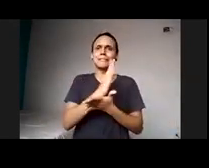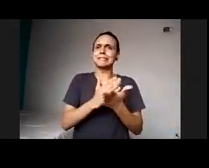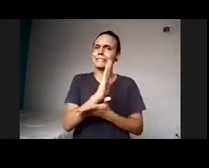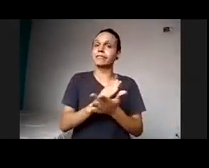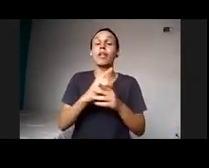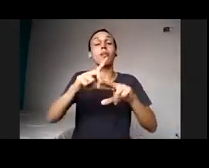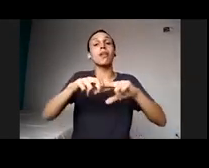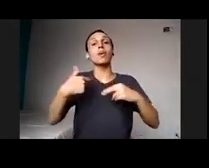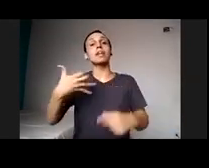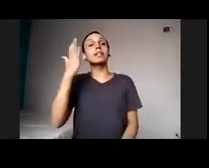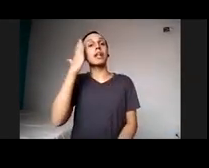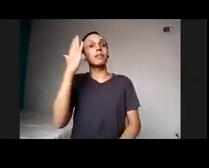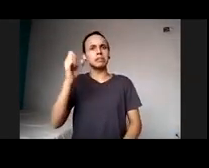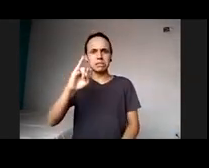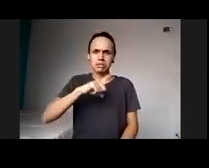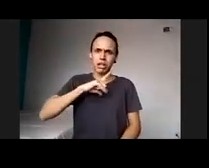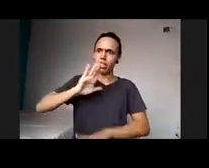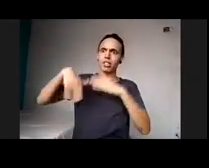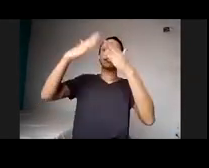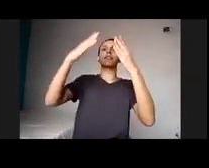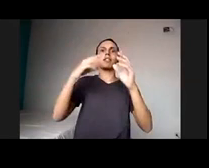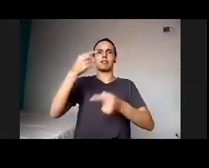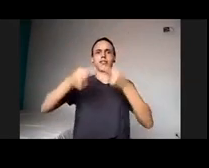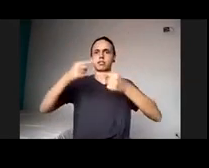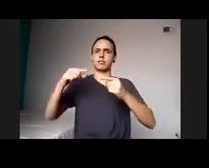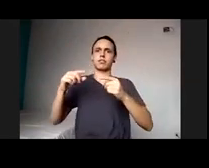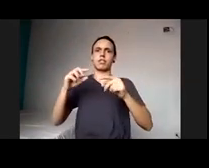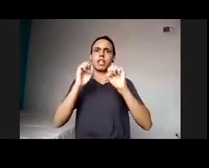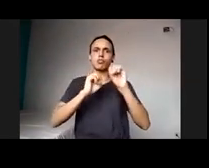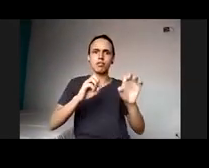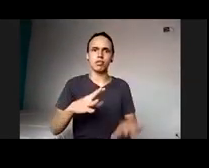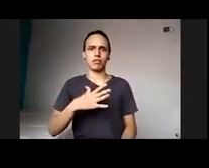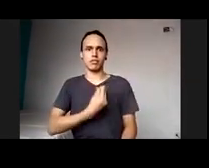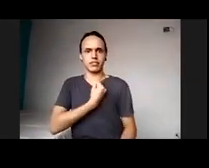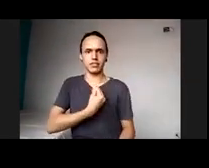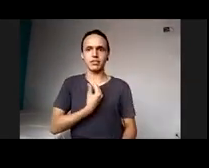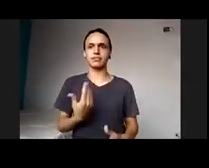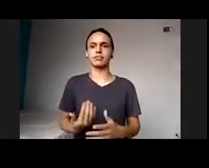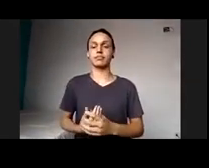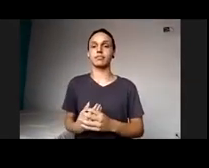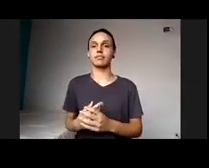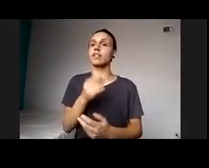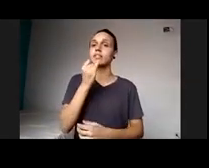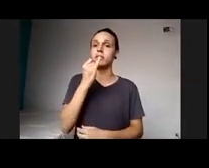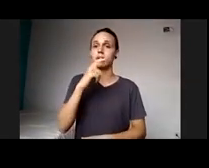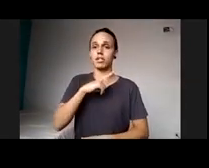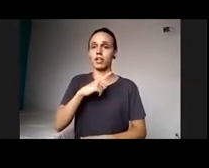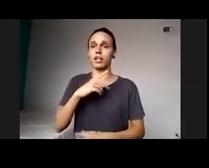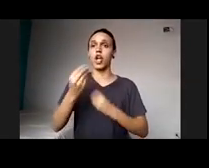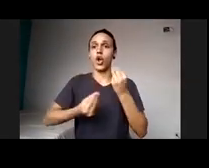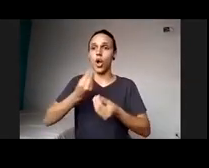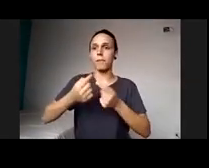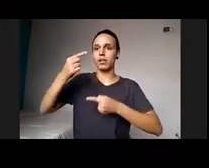para a vida e para a educação, que é o nosso foco aqui. Então, a gente está tendo algum avanço nesse sentido em termos de políticas?